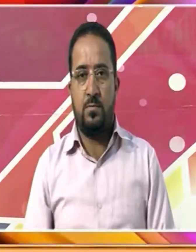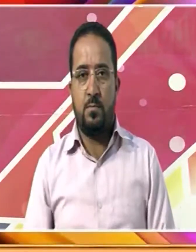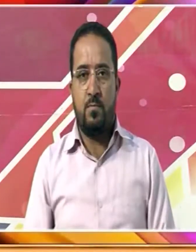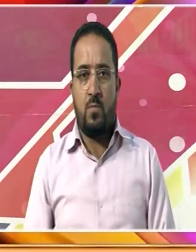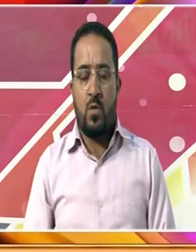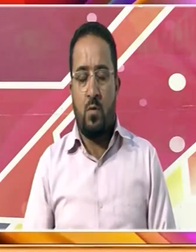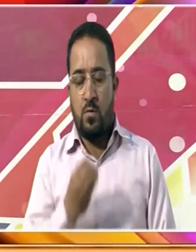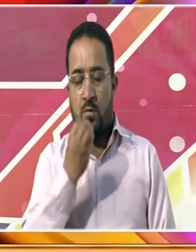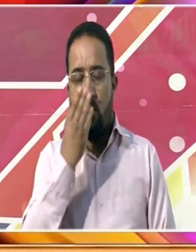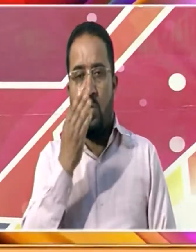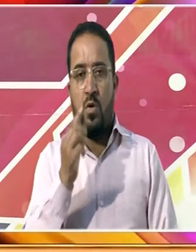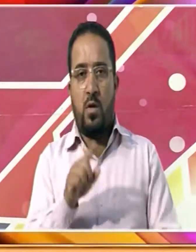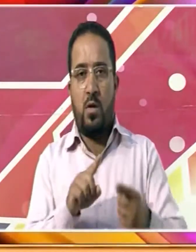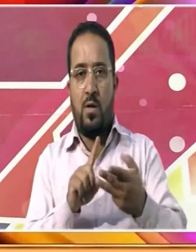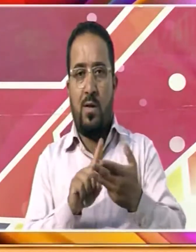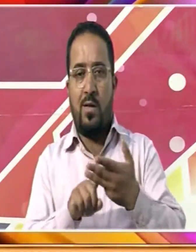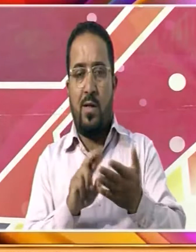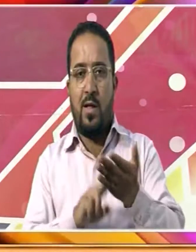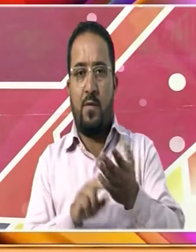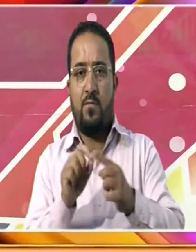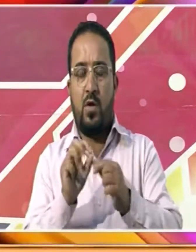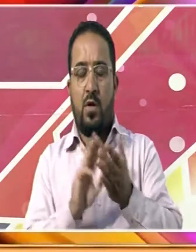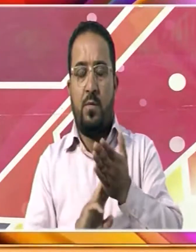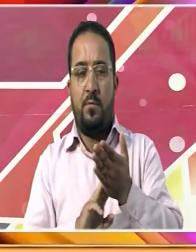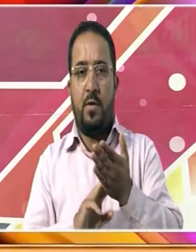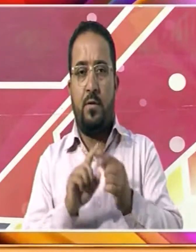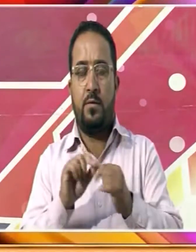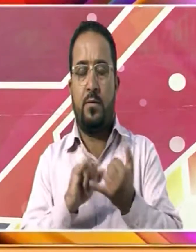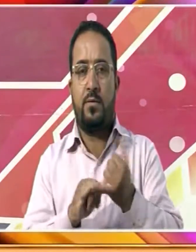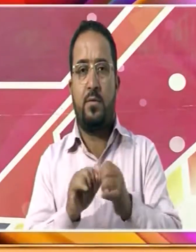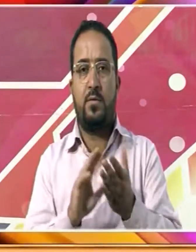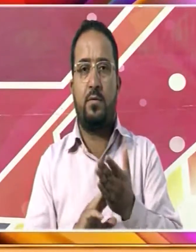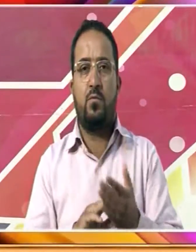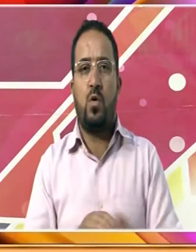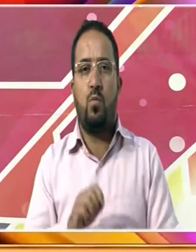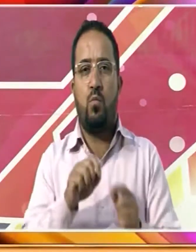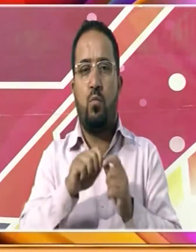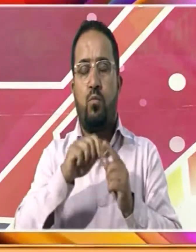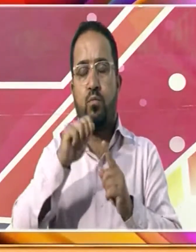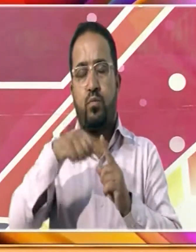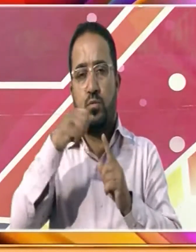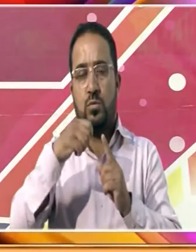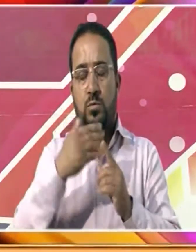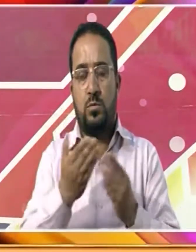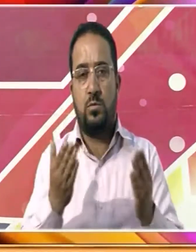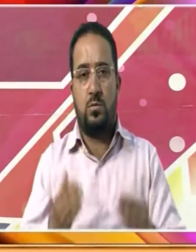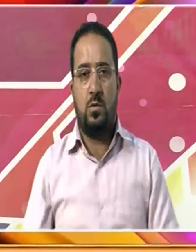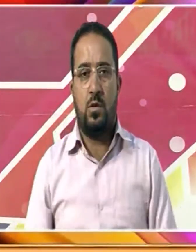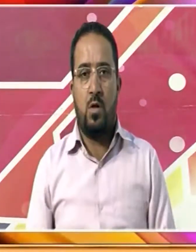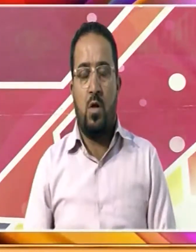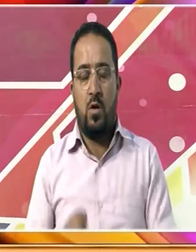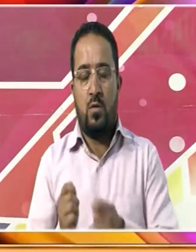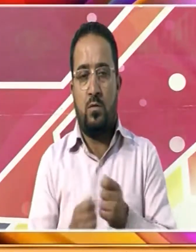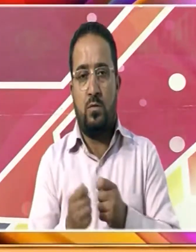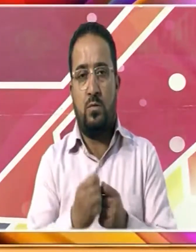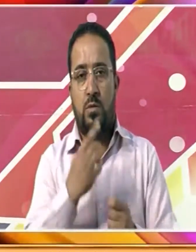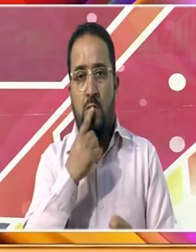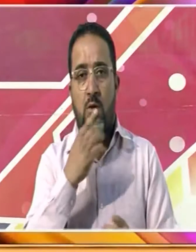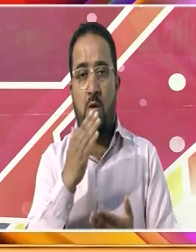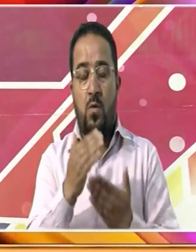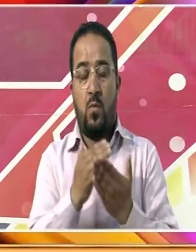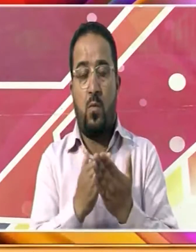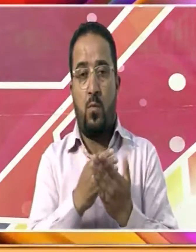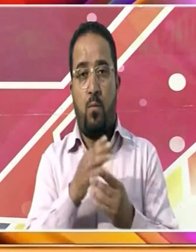محولیات کے تحفظ کے عالمی دن کے موقع پر مونکدہ اس مہم کے دوران صفائی سہترائی بنایا